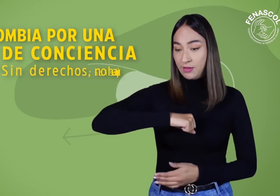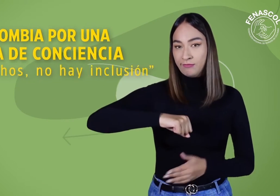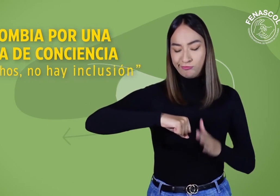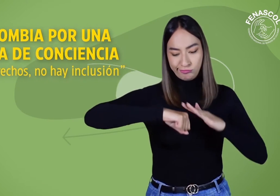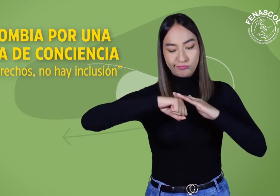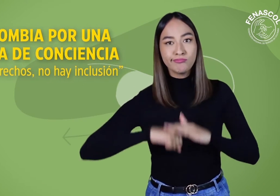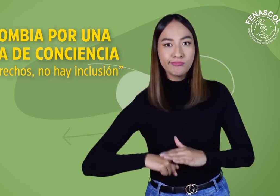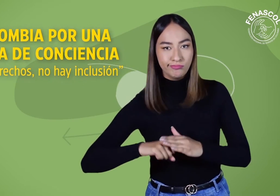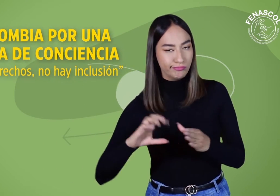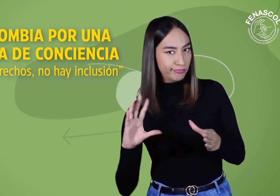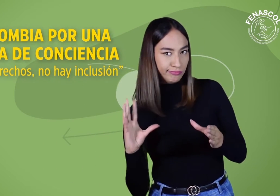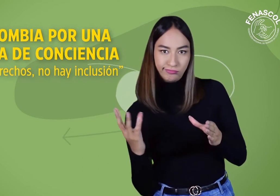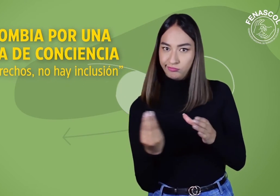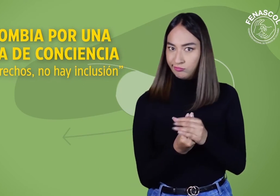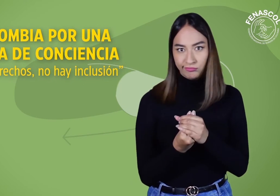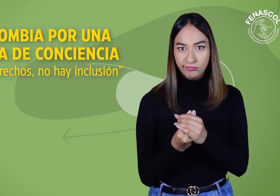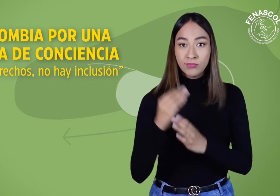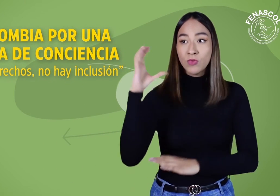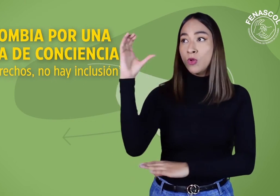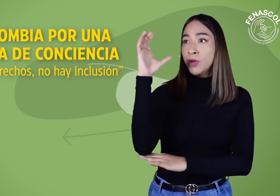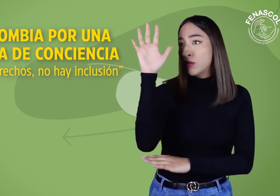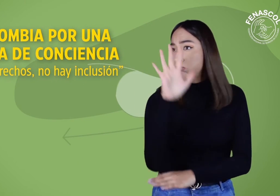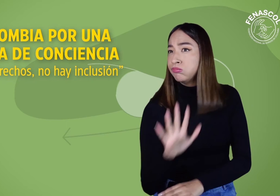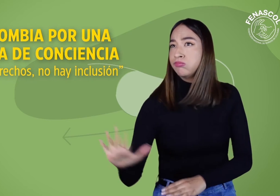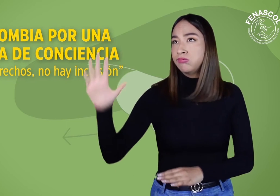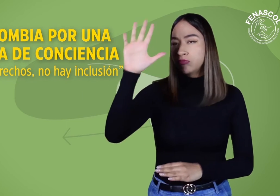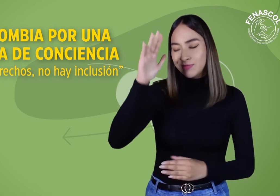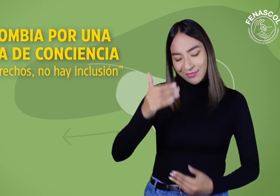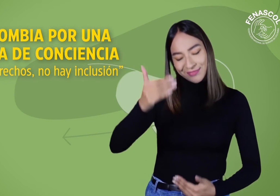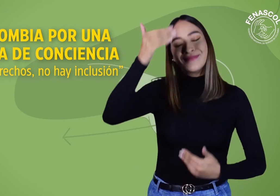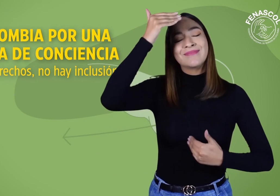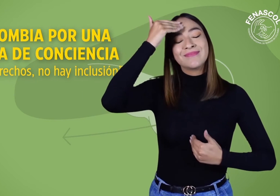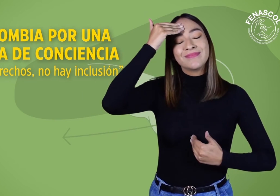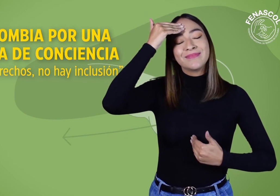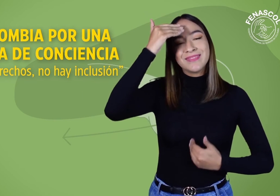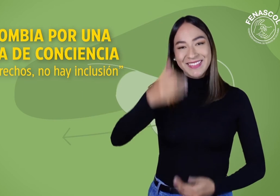Colombia por una toma de conciencia. Sin derechos no hay inclusión.